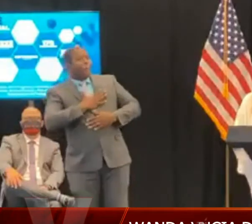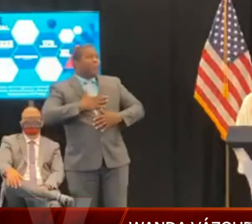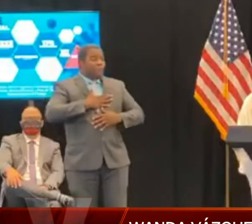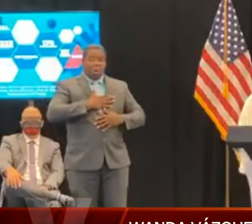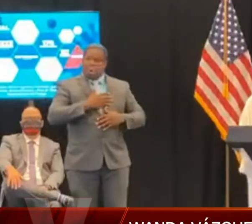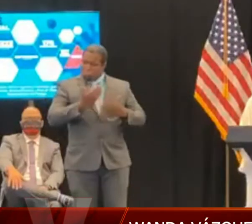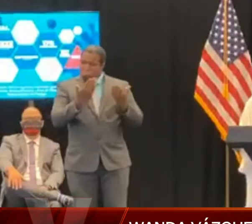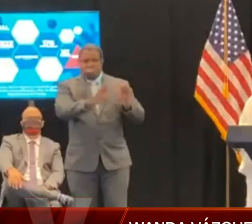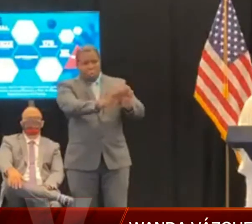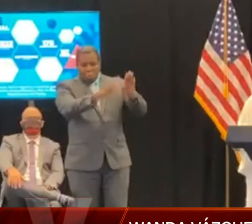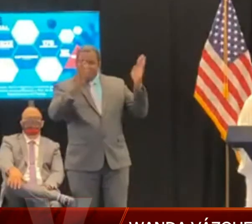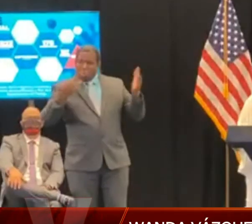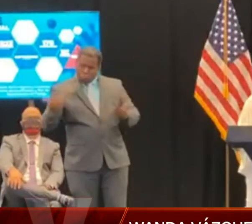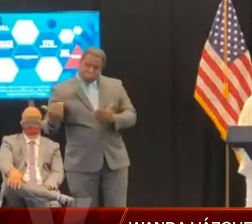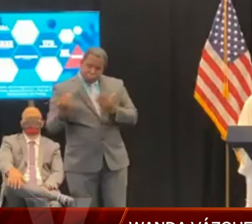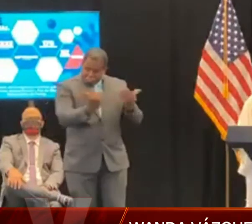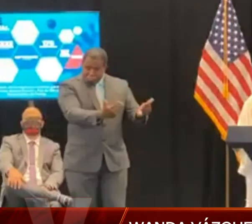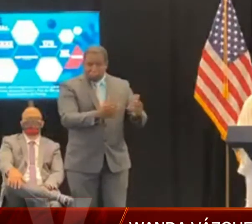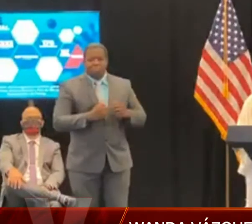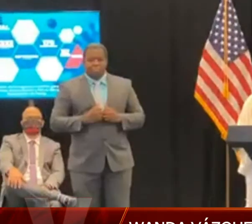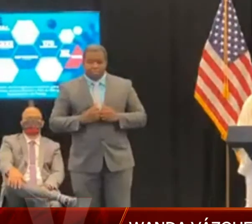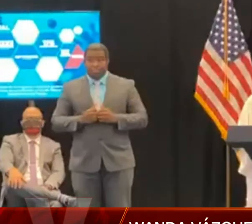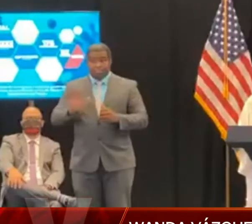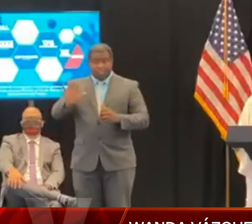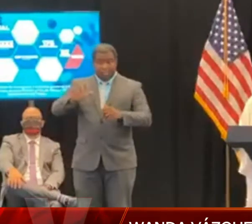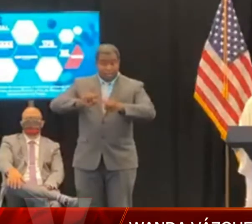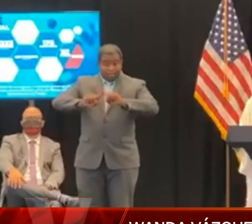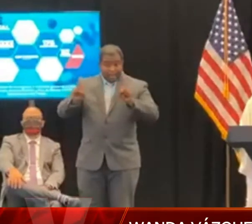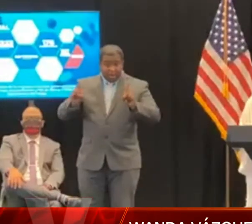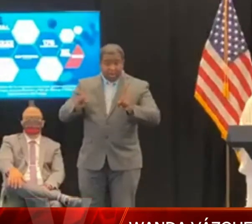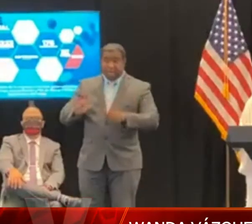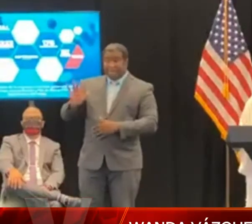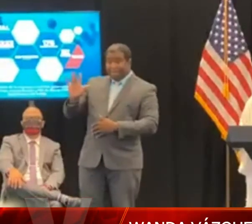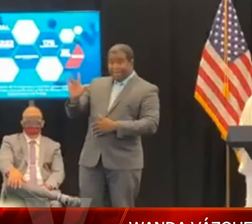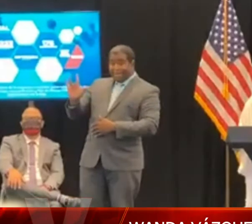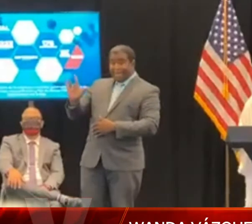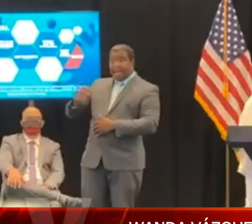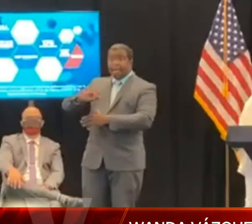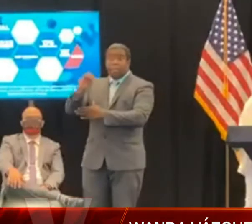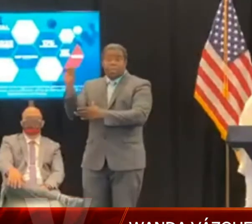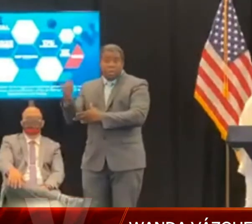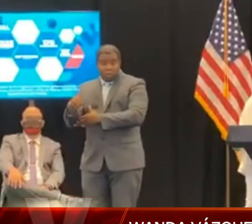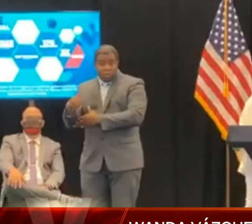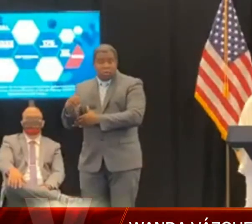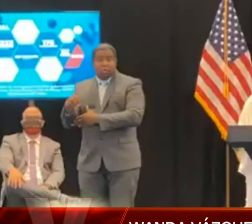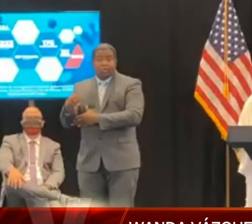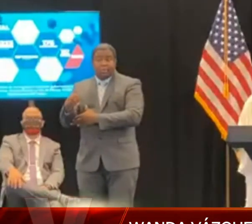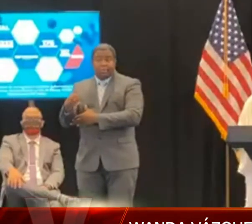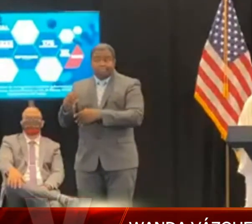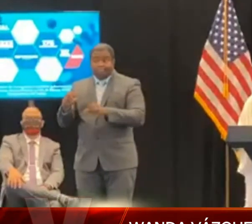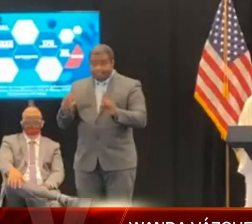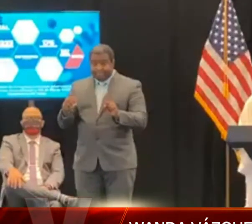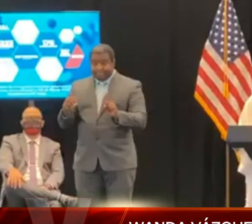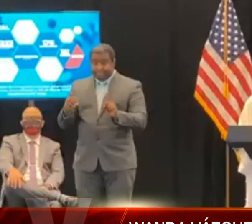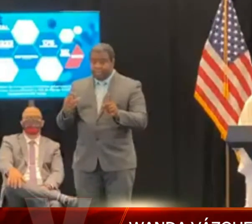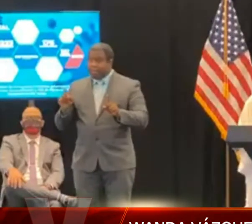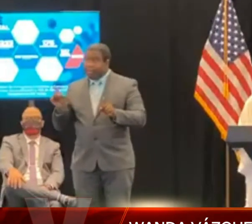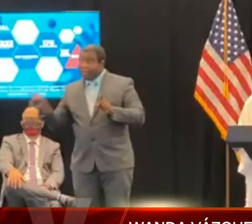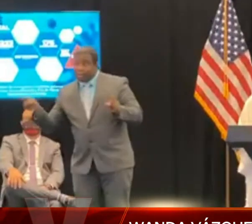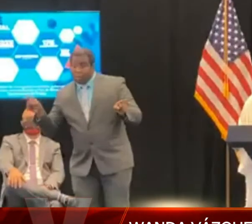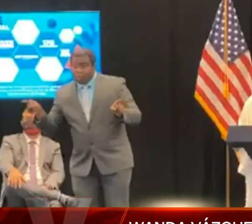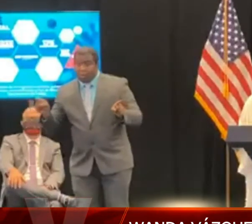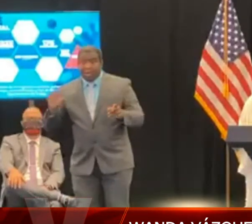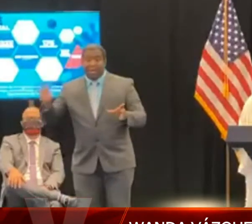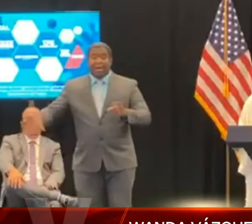los que tienen la limitación del 25 por ciento son los casinos, los gimnasios y los